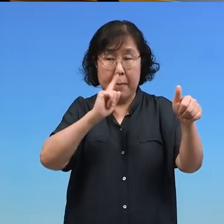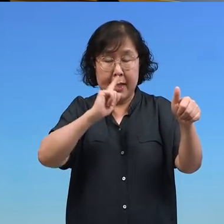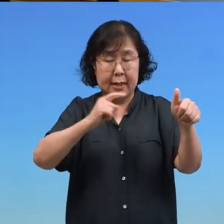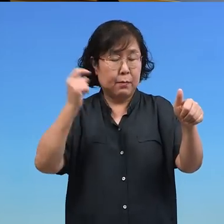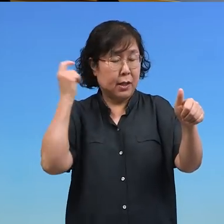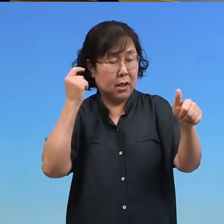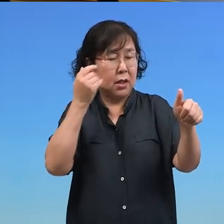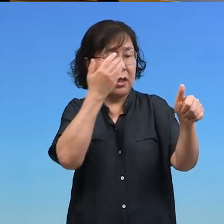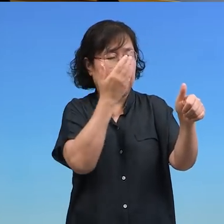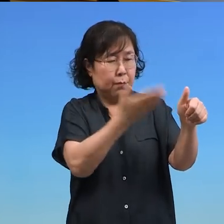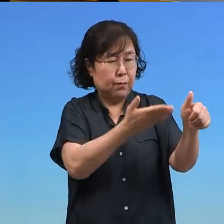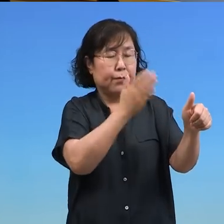들어서서